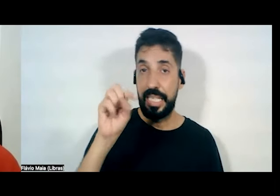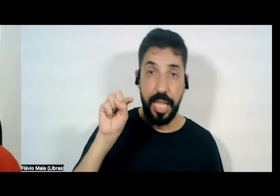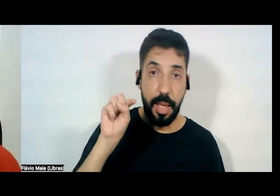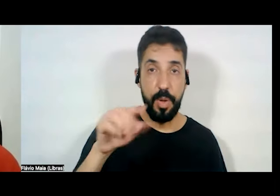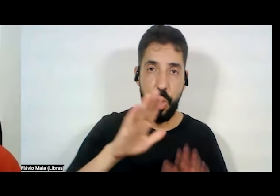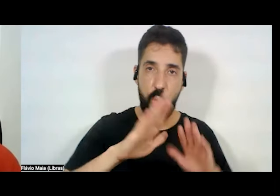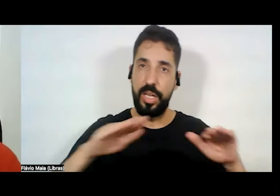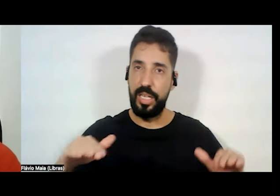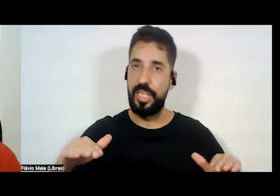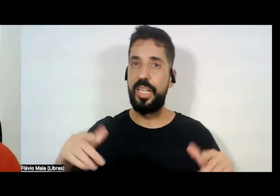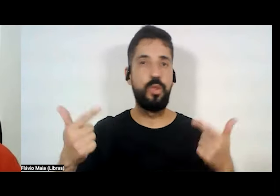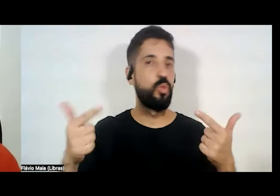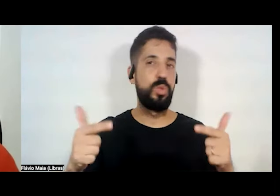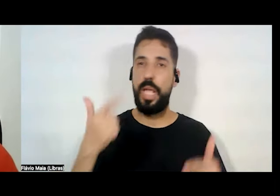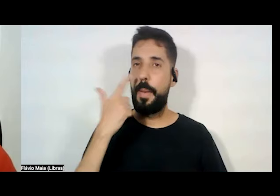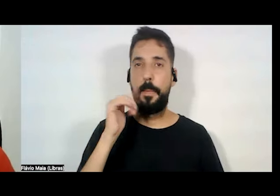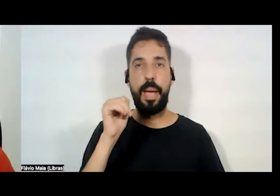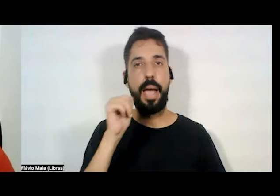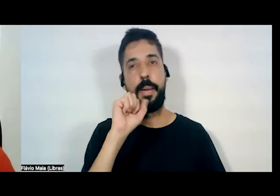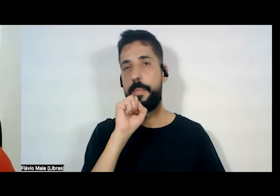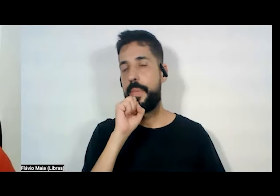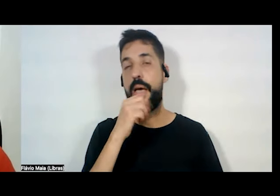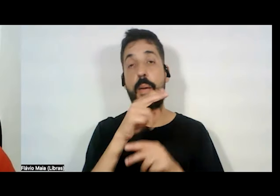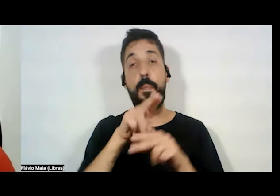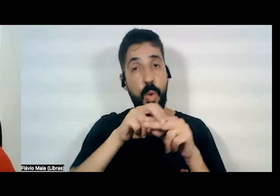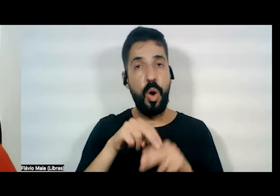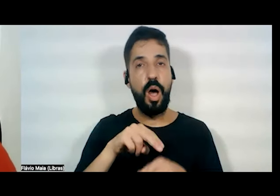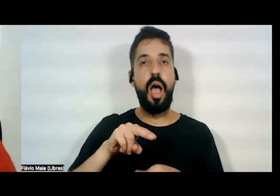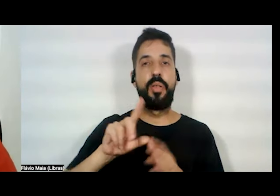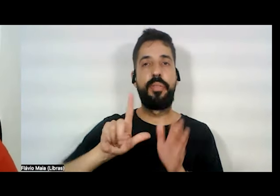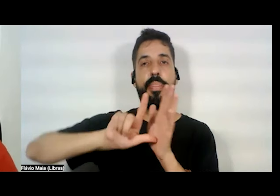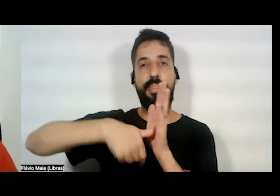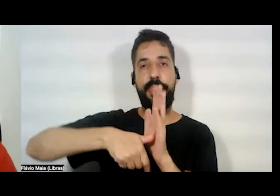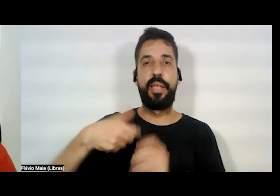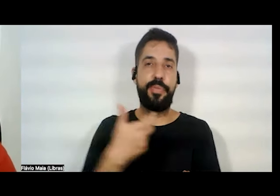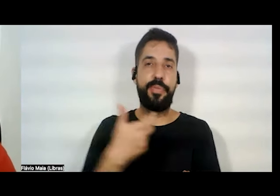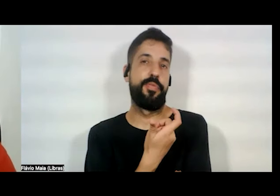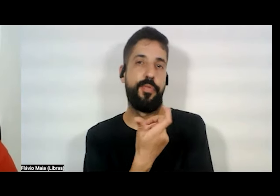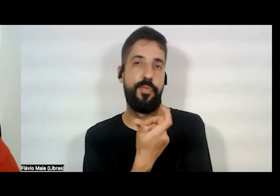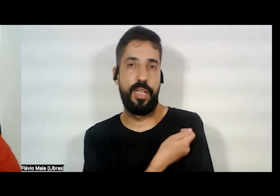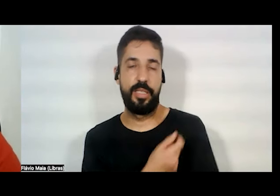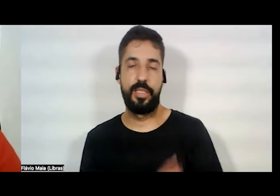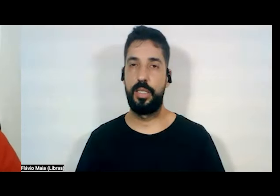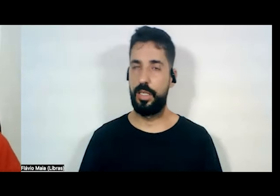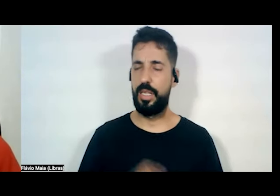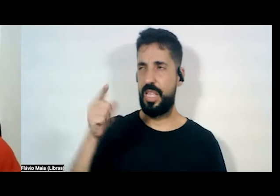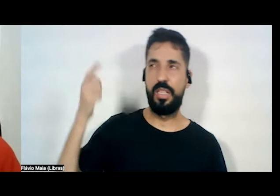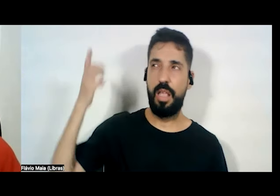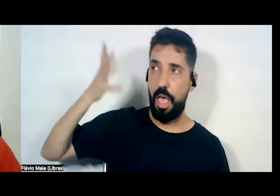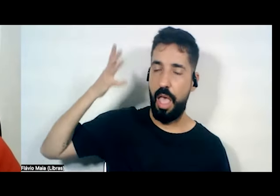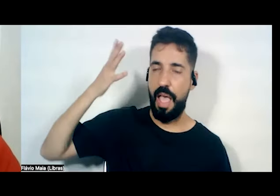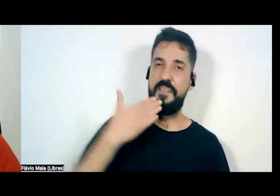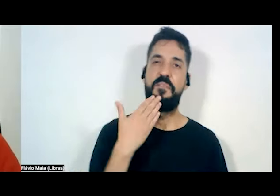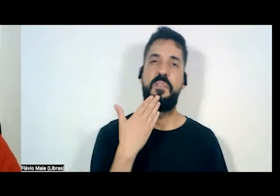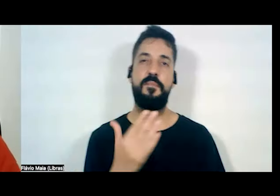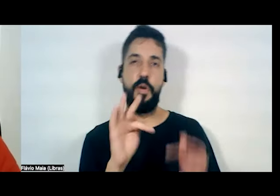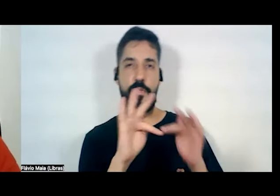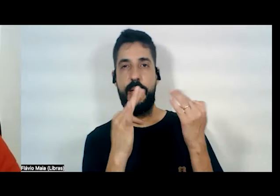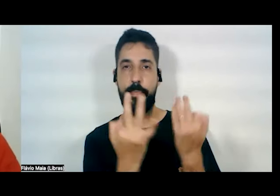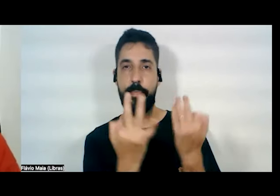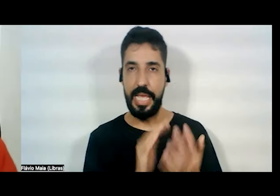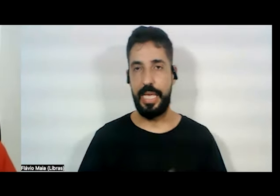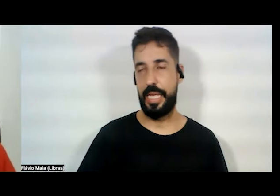órfãs pelo atraso da vacina. Então, esse discurso a favor da família, esse